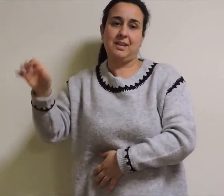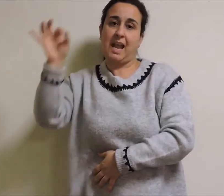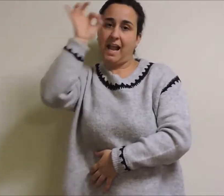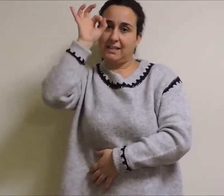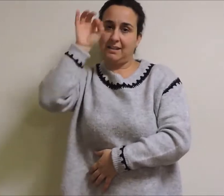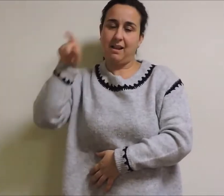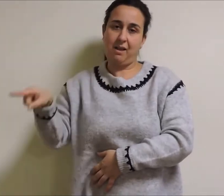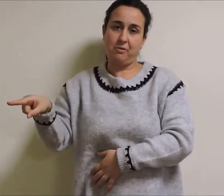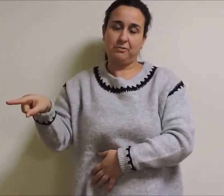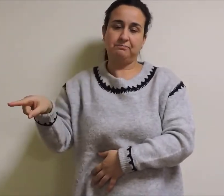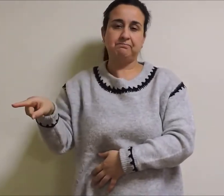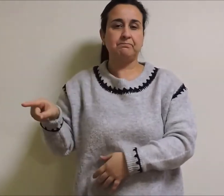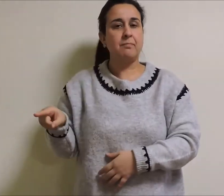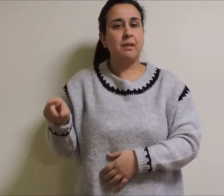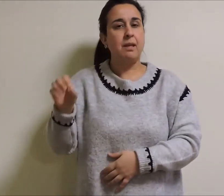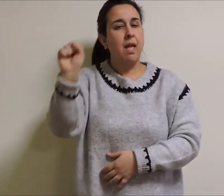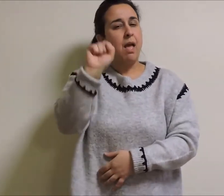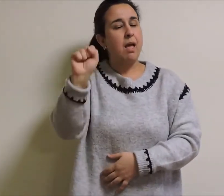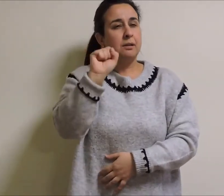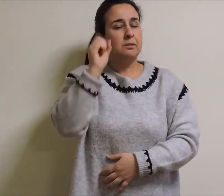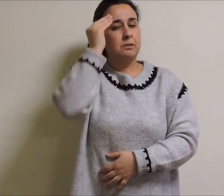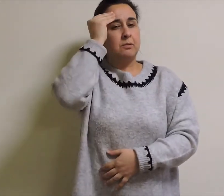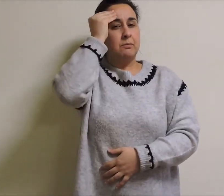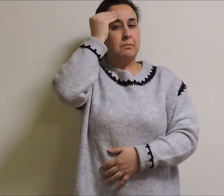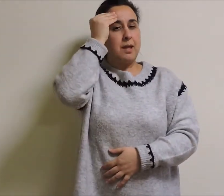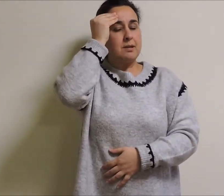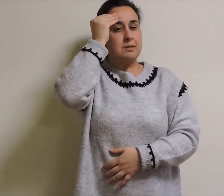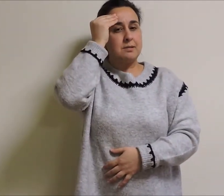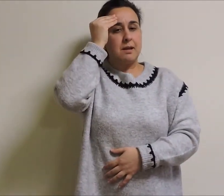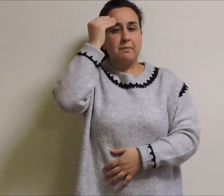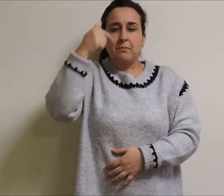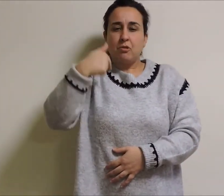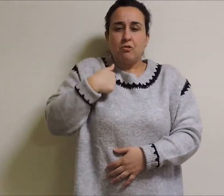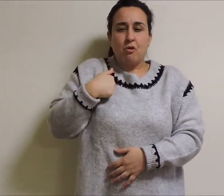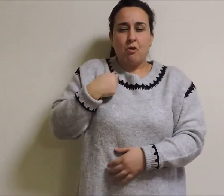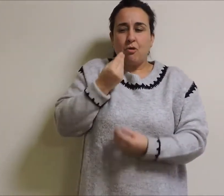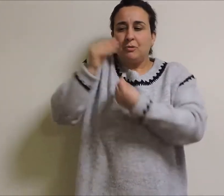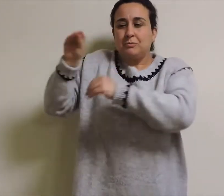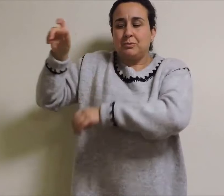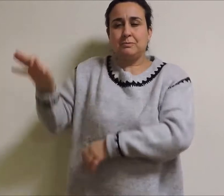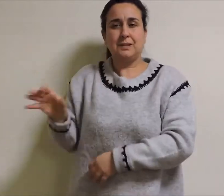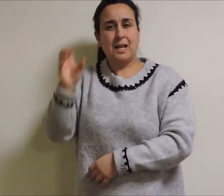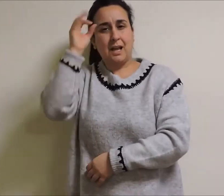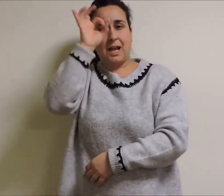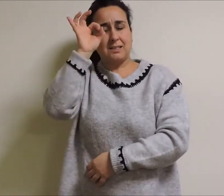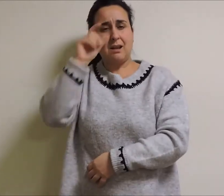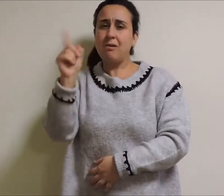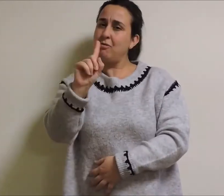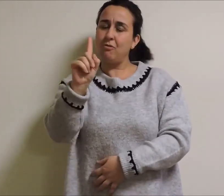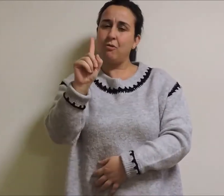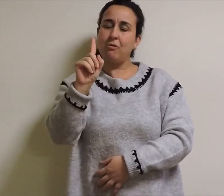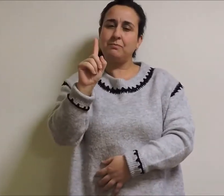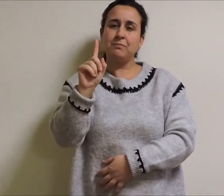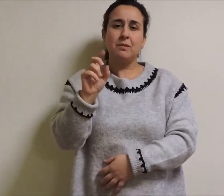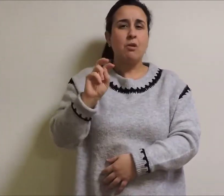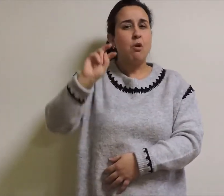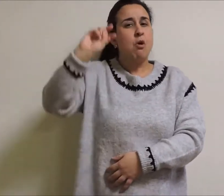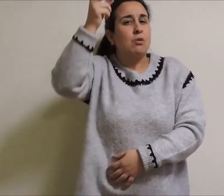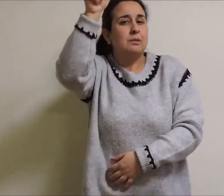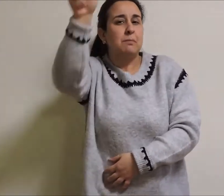Sempre considerou que este posto non debería de haber sido ocupado por ninguén, ata que volverá